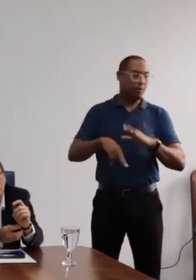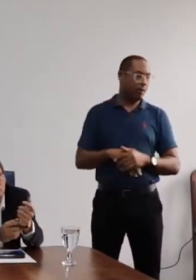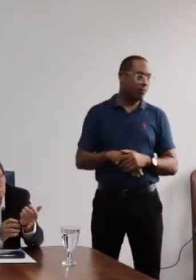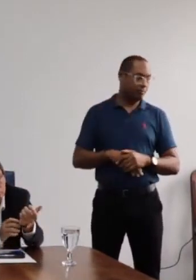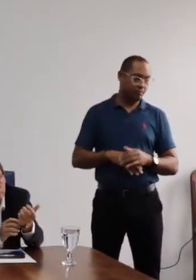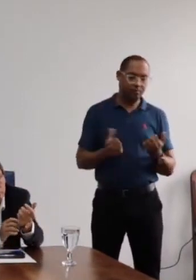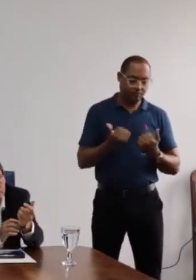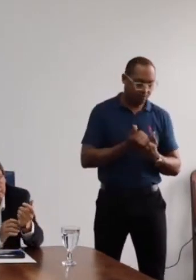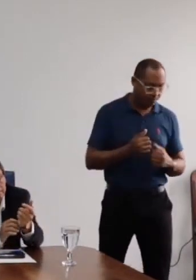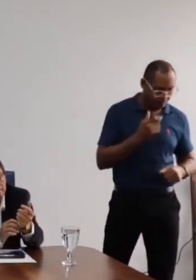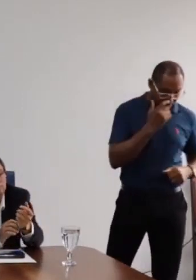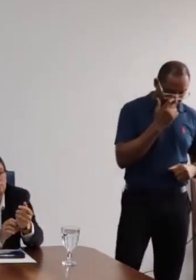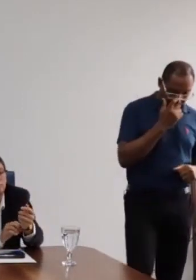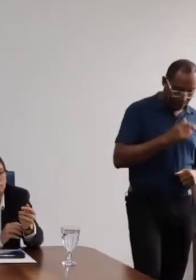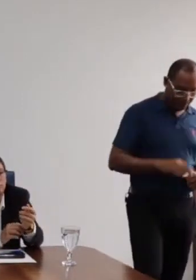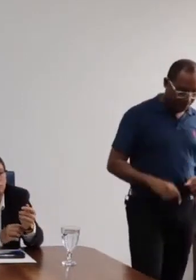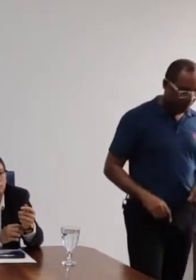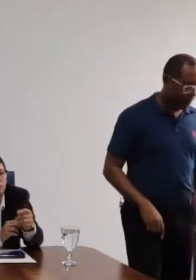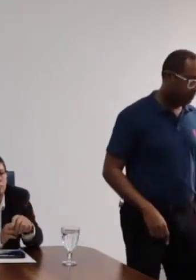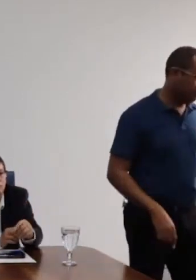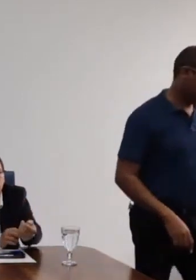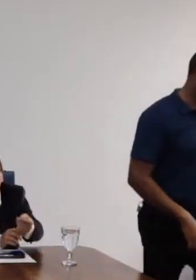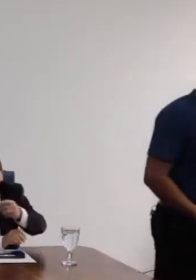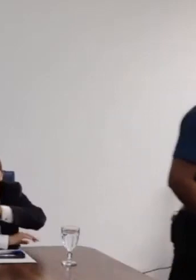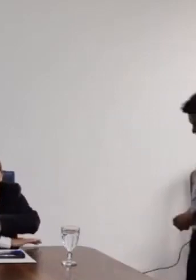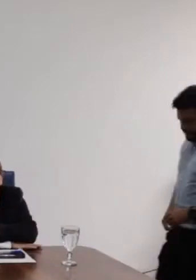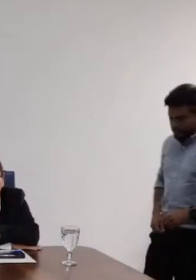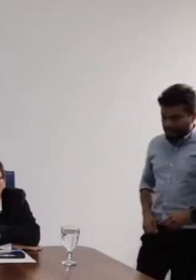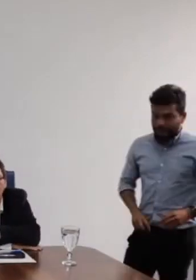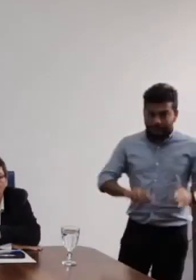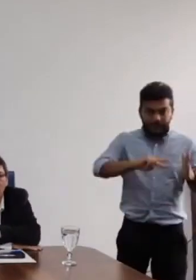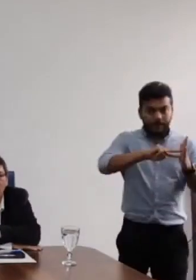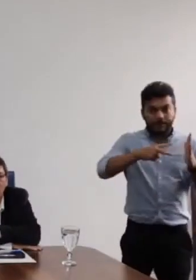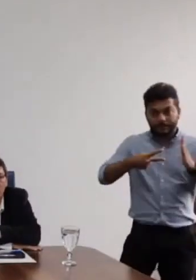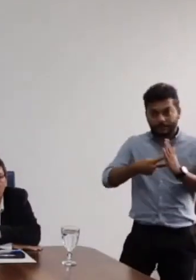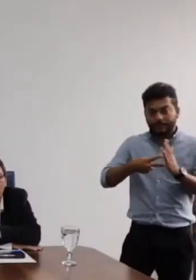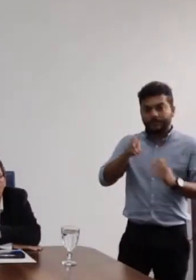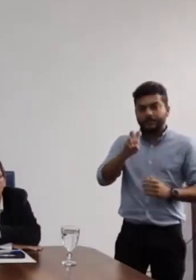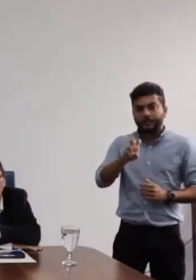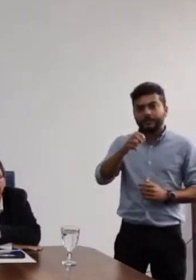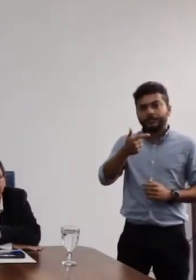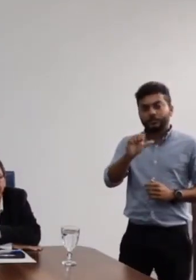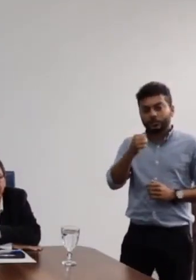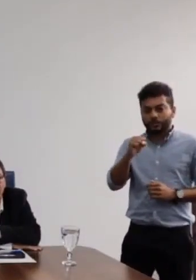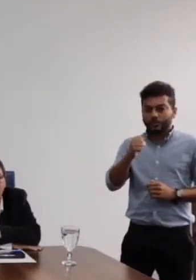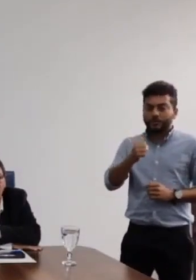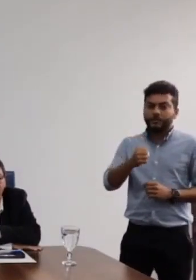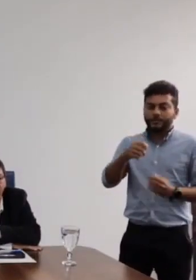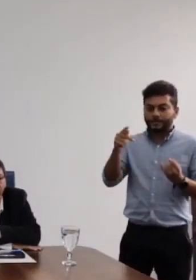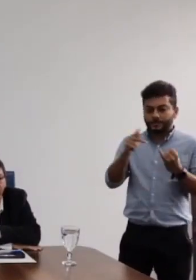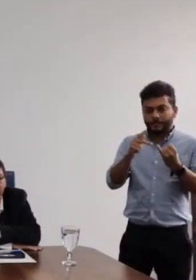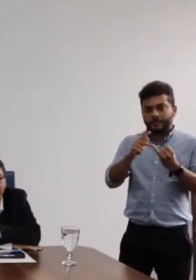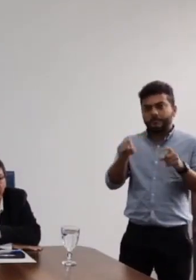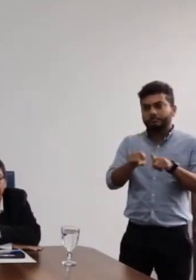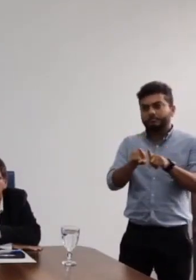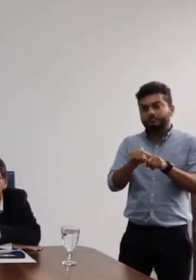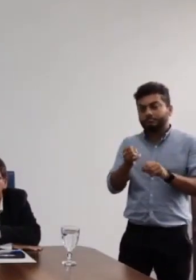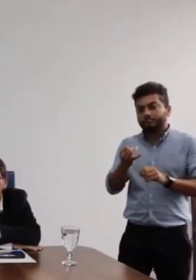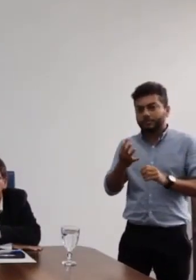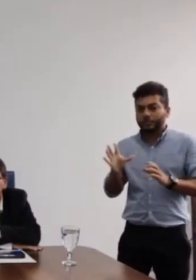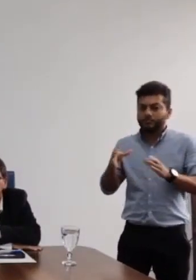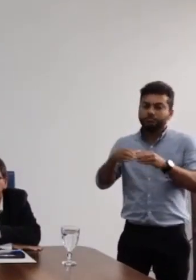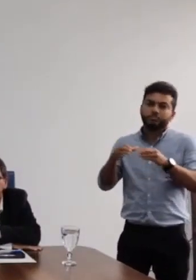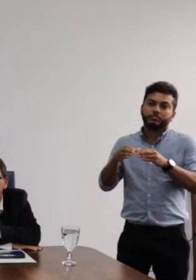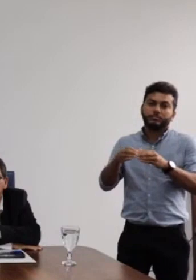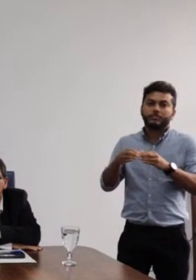corresponde a 528 estudantes para o PIBID e o núcleo do Residência Pedagógica. Em